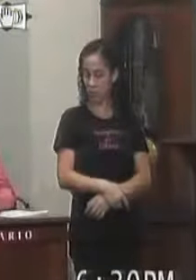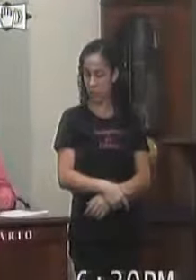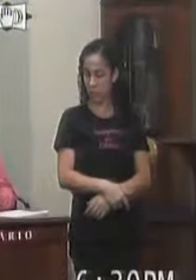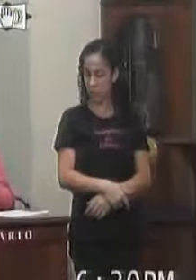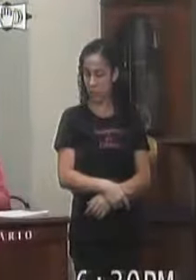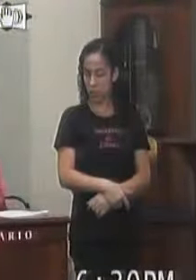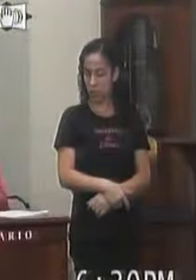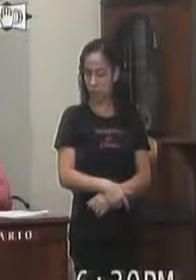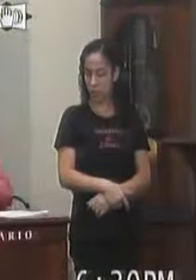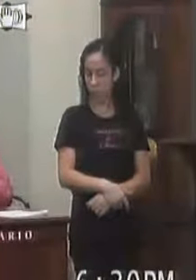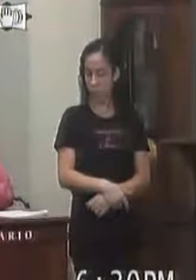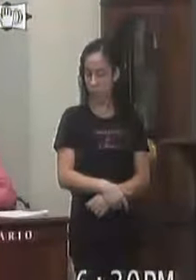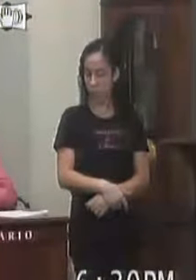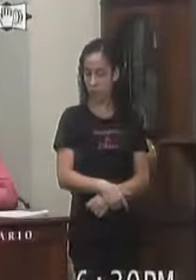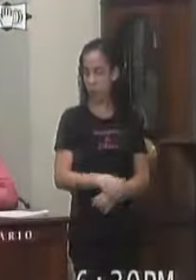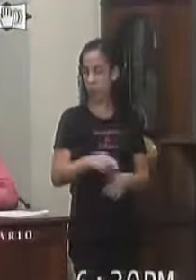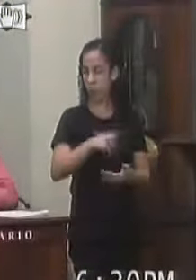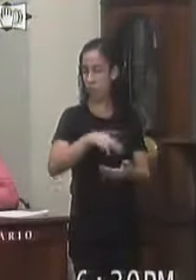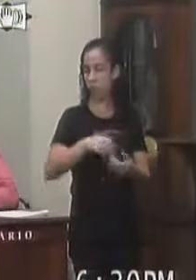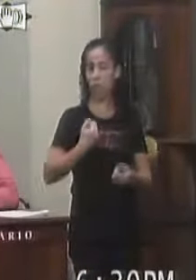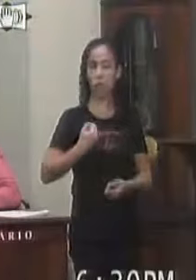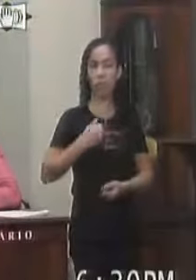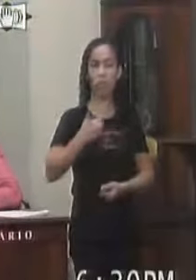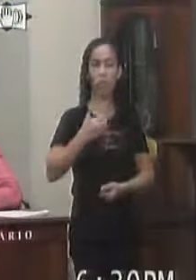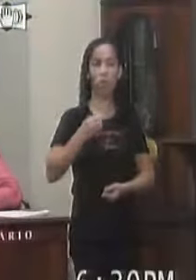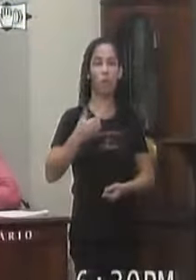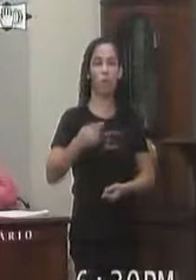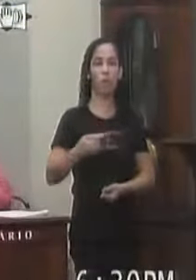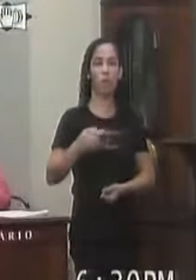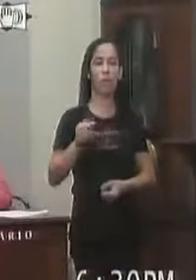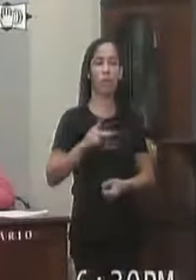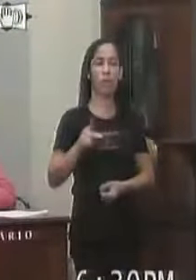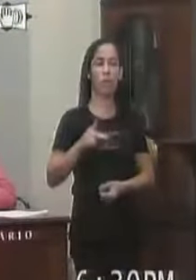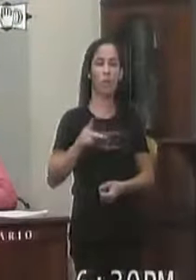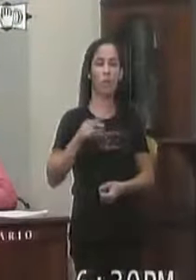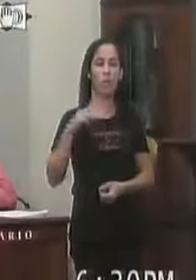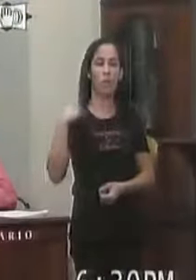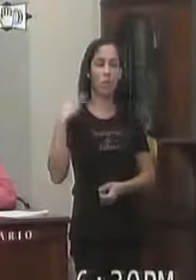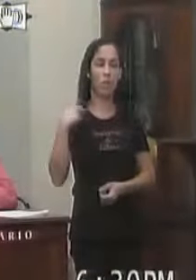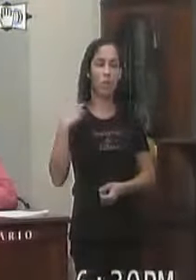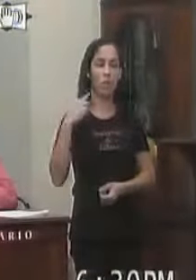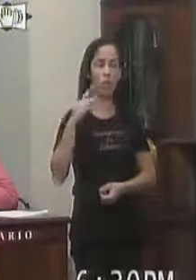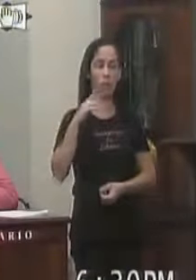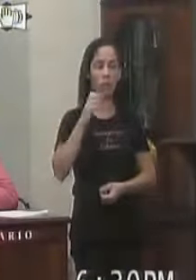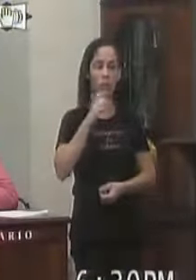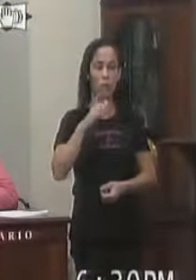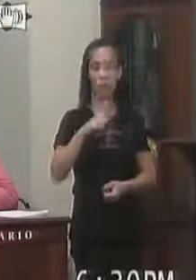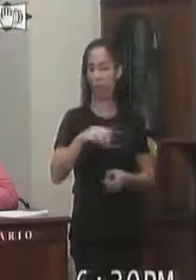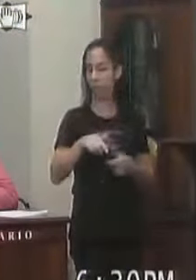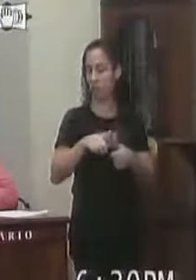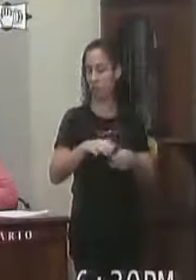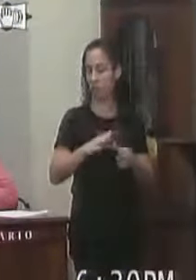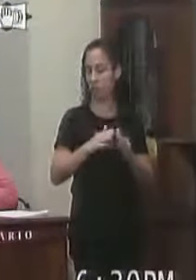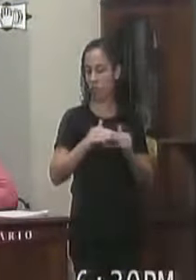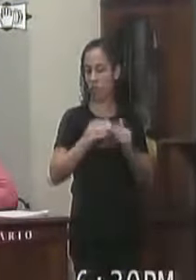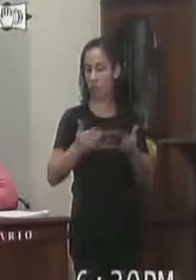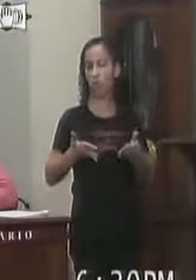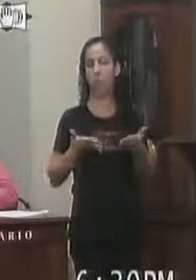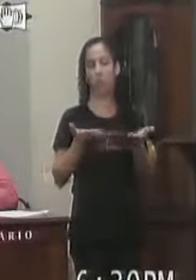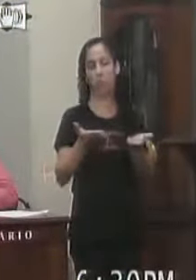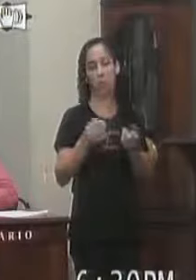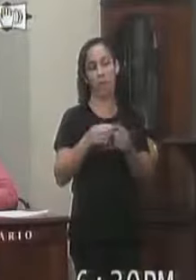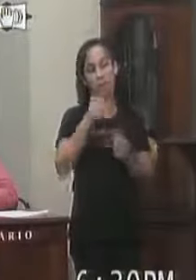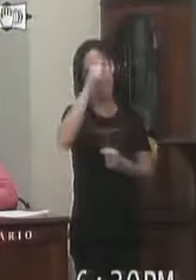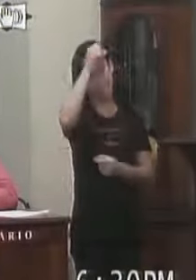Vamos lá Requerimento 107 É do vereador Professor Rafael O vereador Com assento Nessa casa Requer